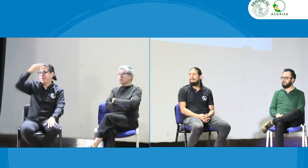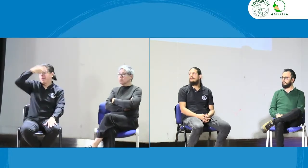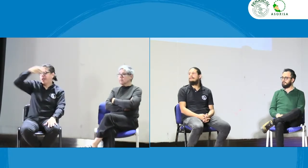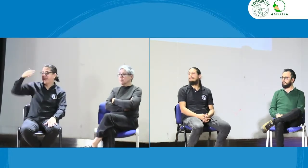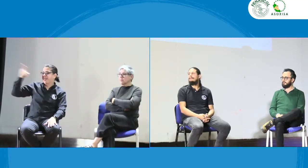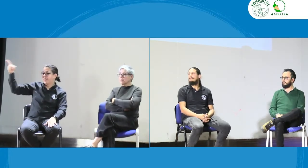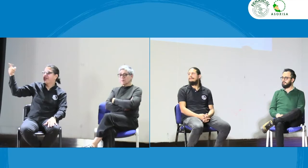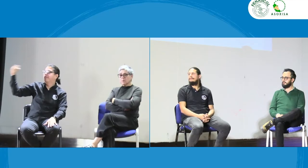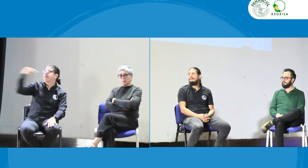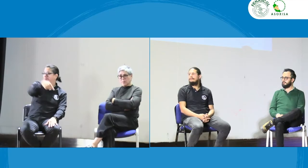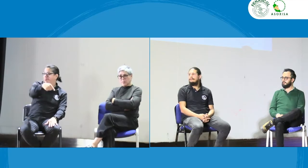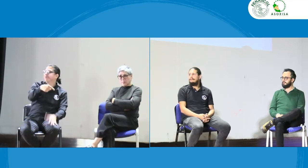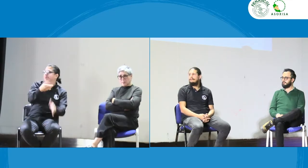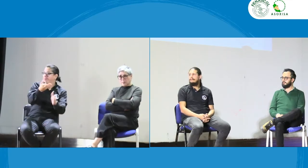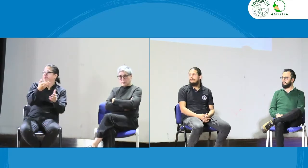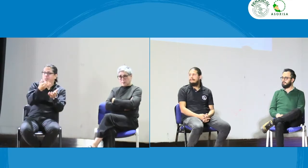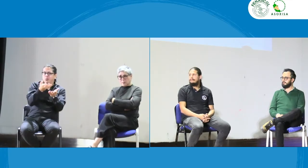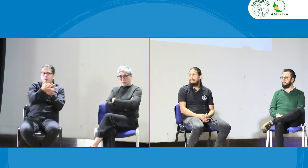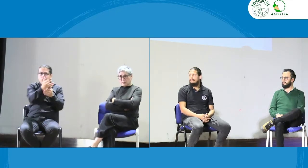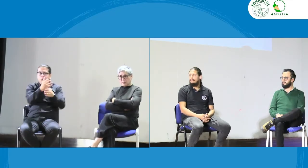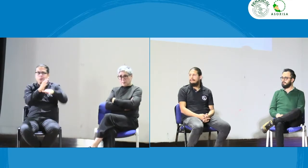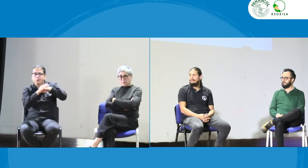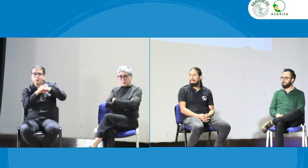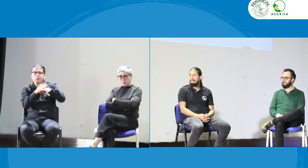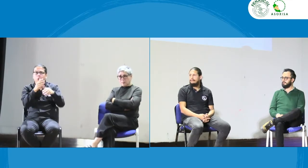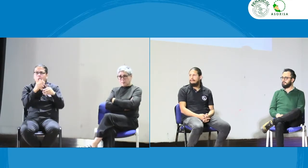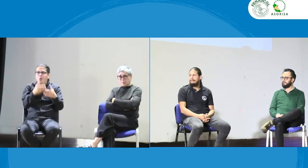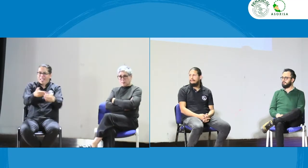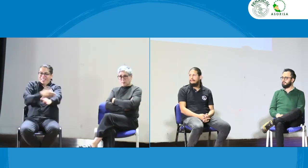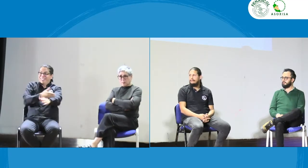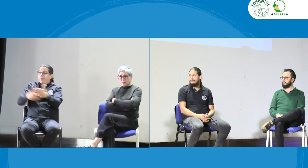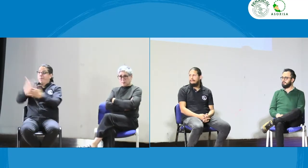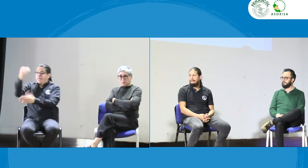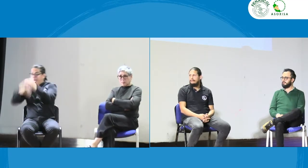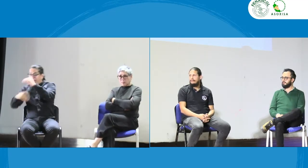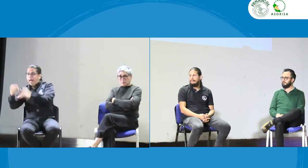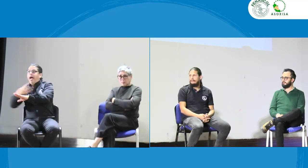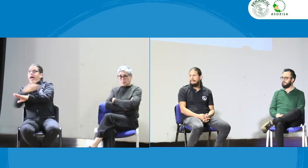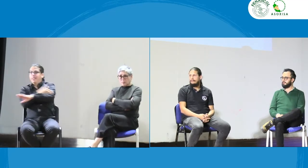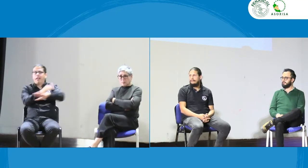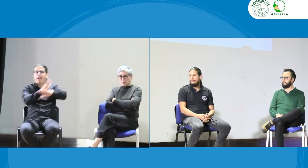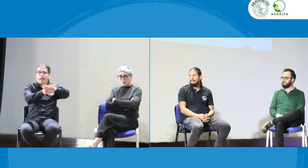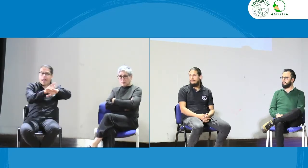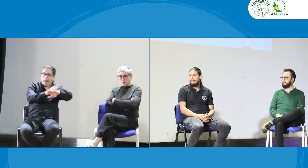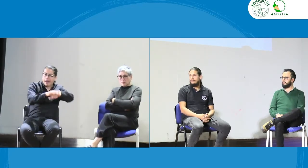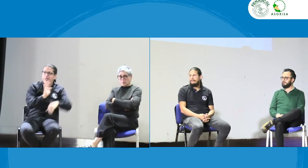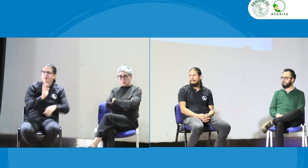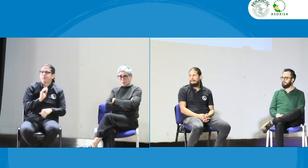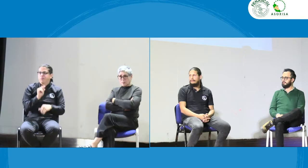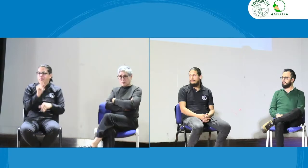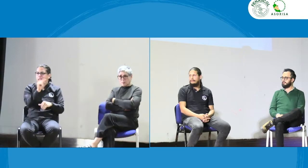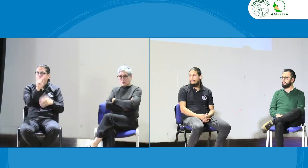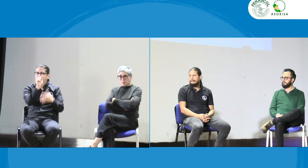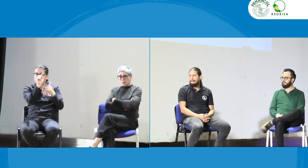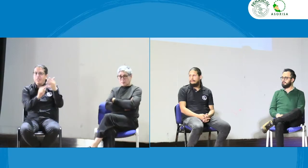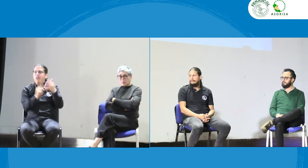Margarita también hizo algunas sugerencias pertinentes, también cuando se estaba diseñando